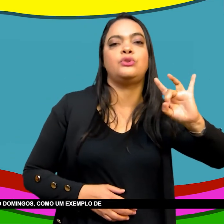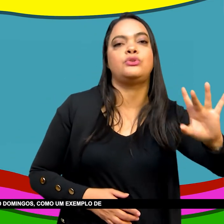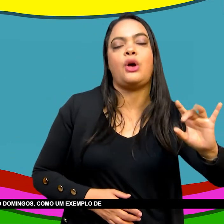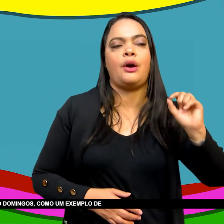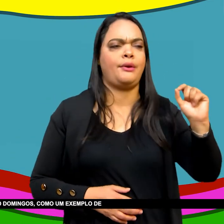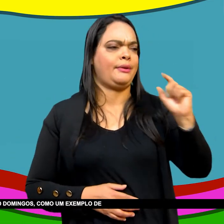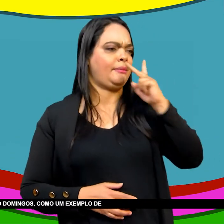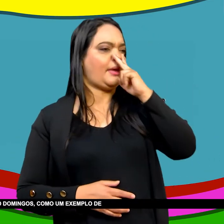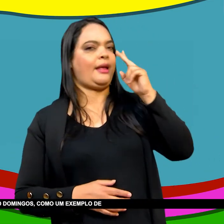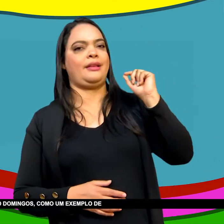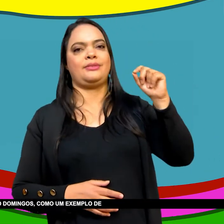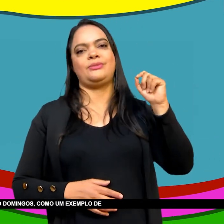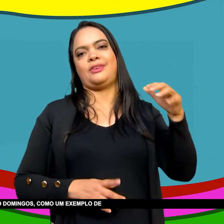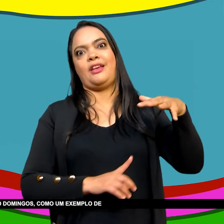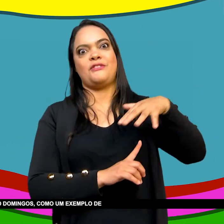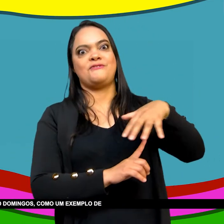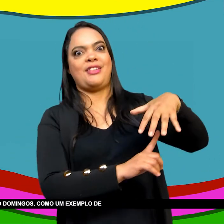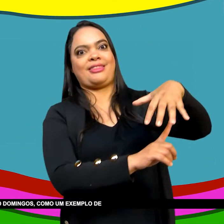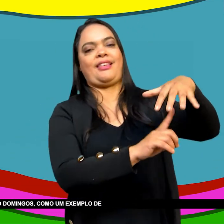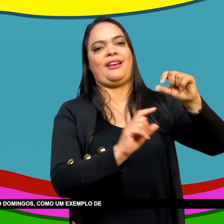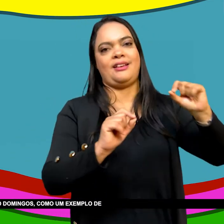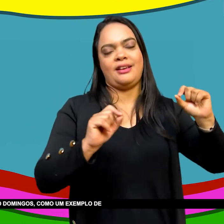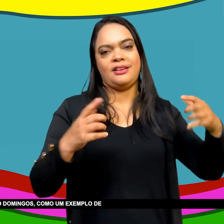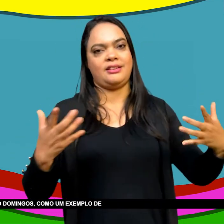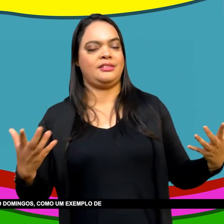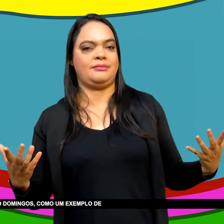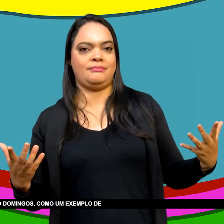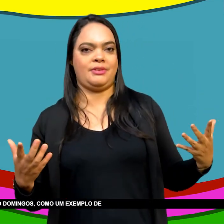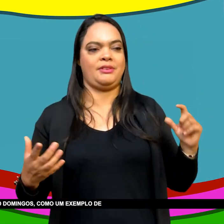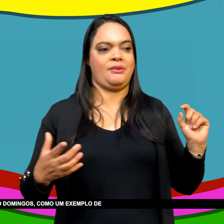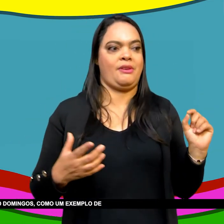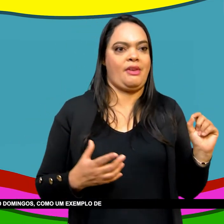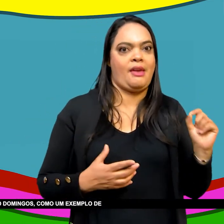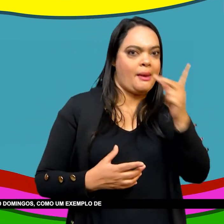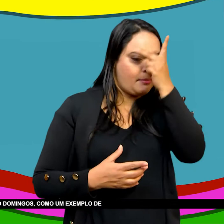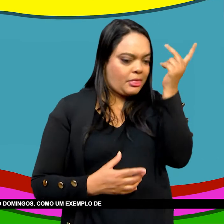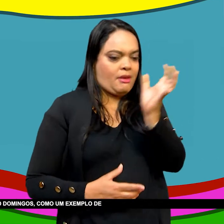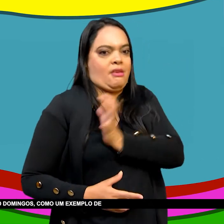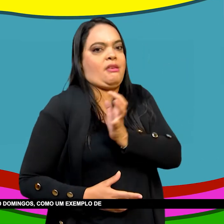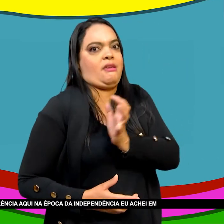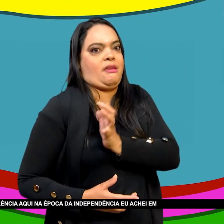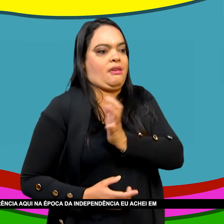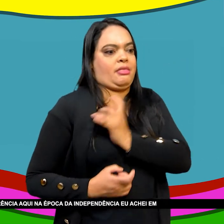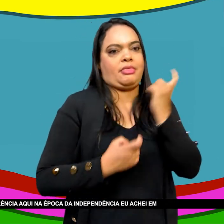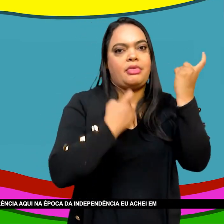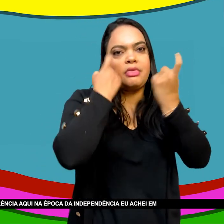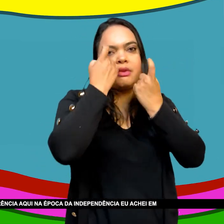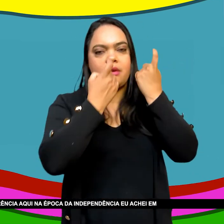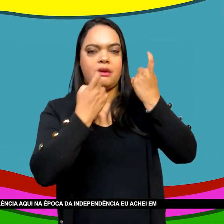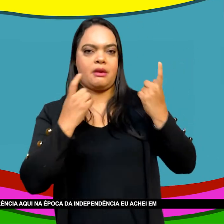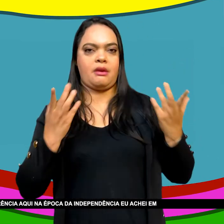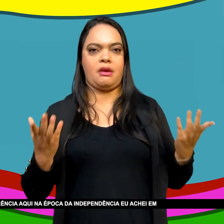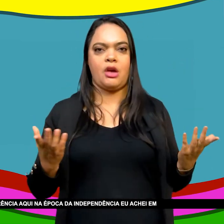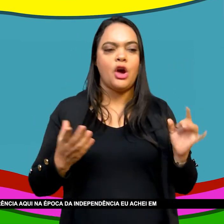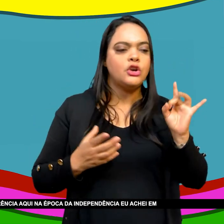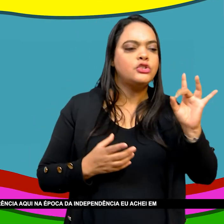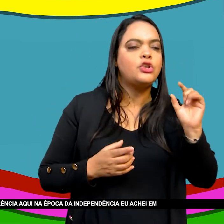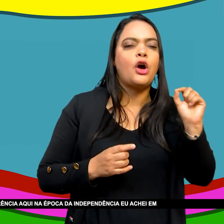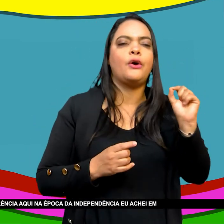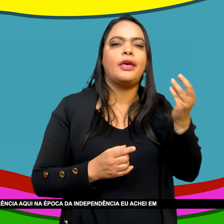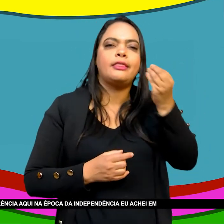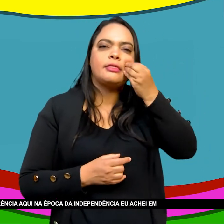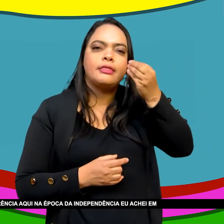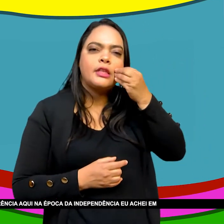independência A revolução do Haiti De São Domingos Que era um exemplo Bem sucedido De independência